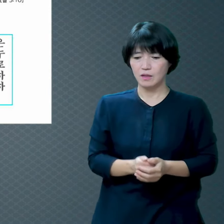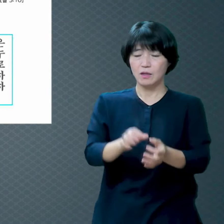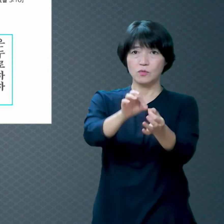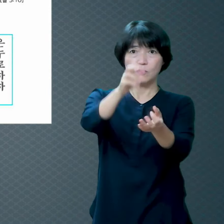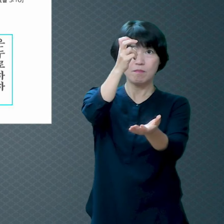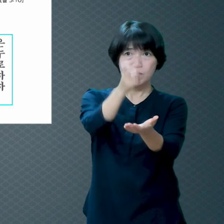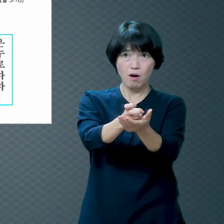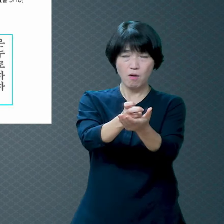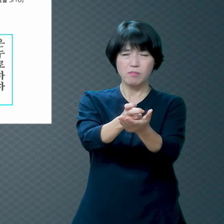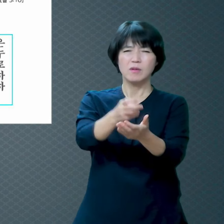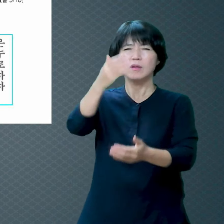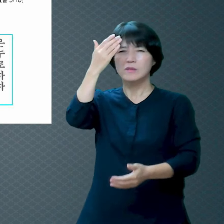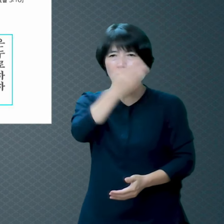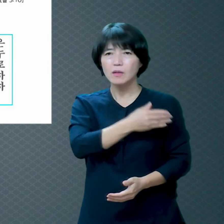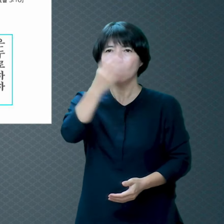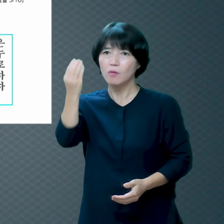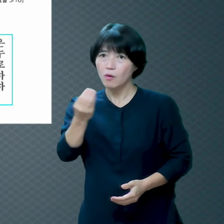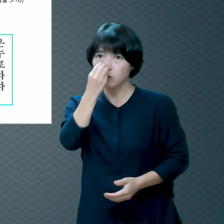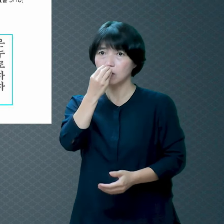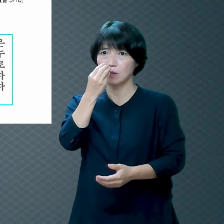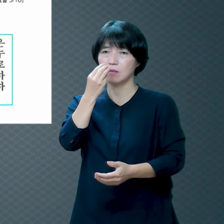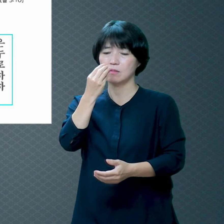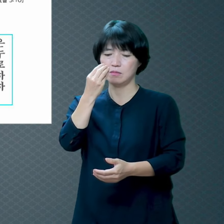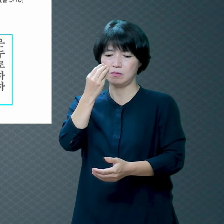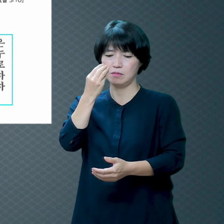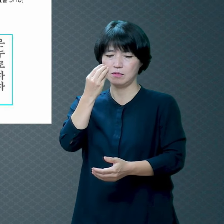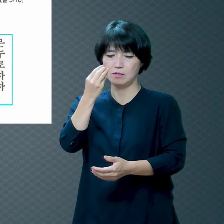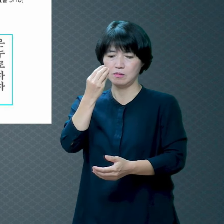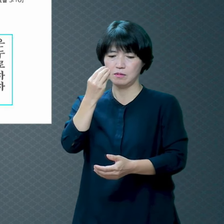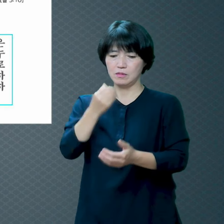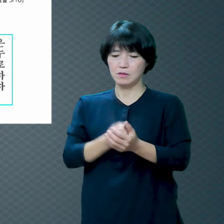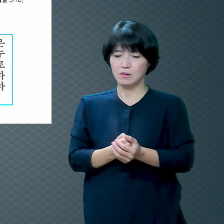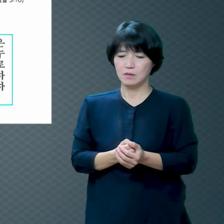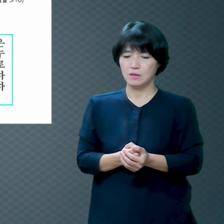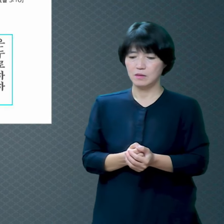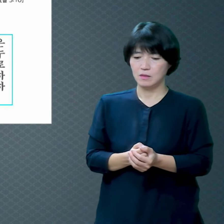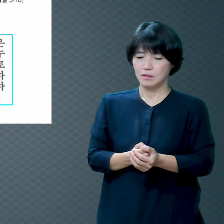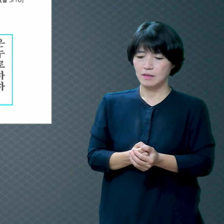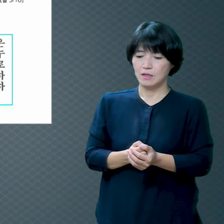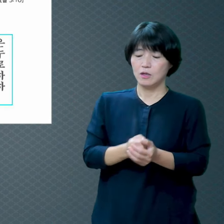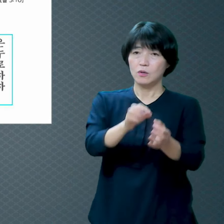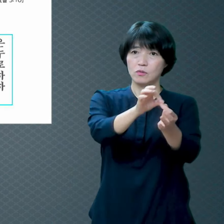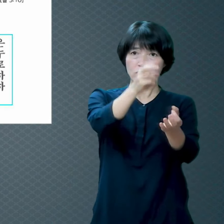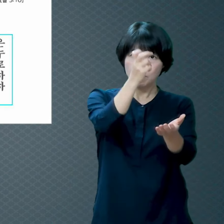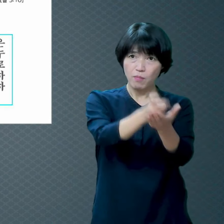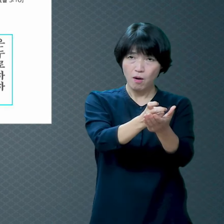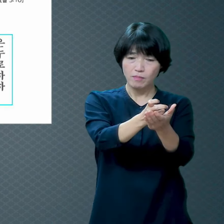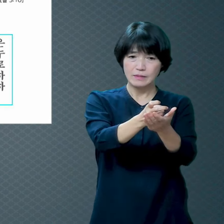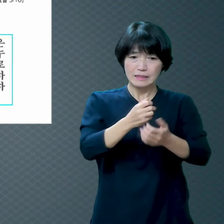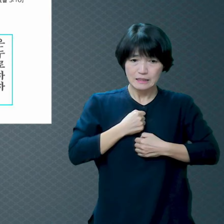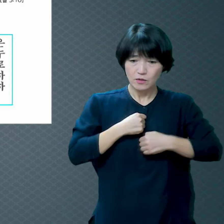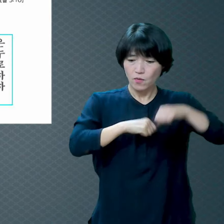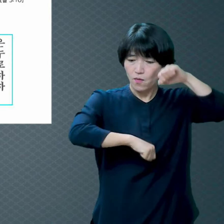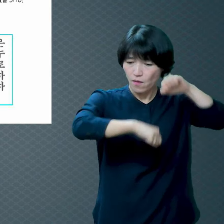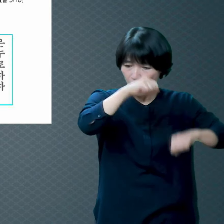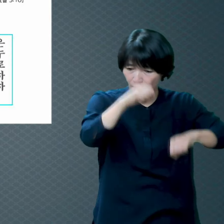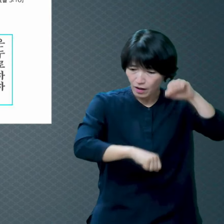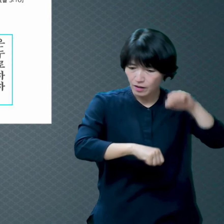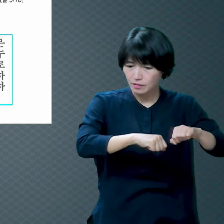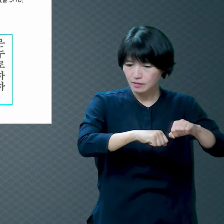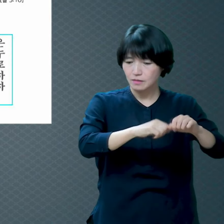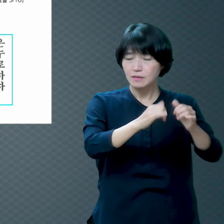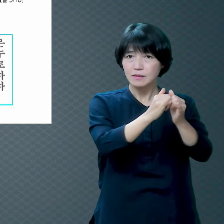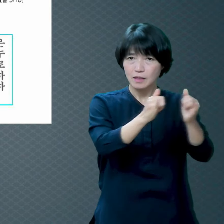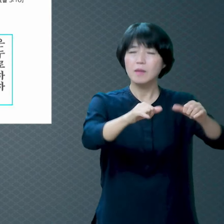지키려고 하면 저주받는다라고 말씀하는 거예요 왜? 율법은 온갖